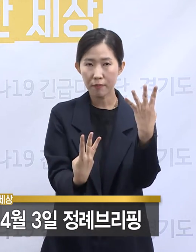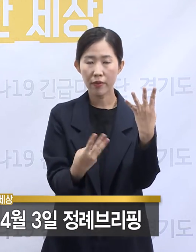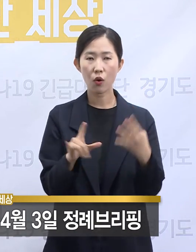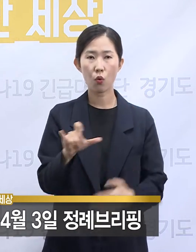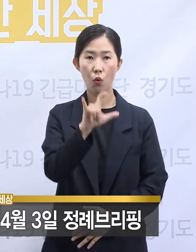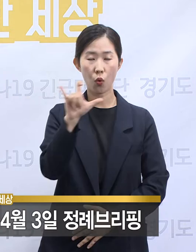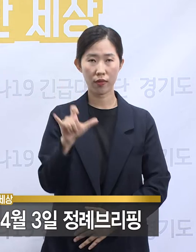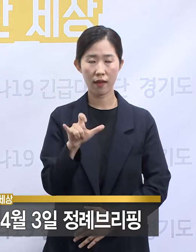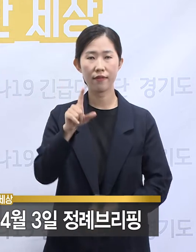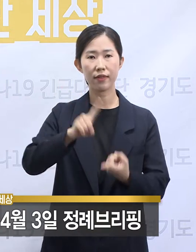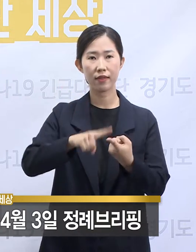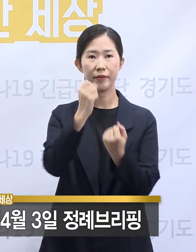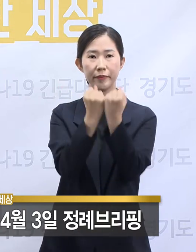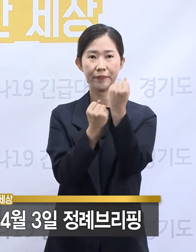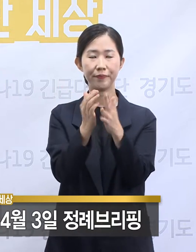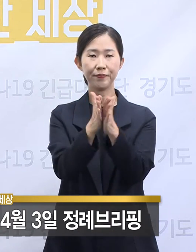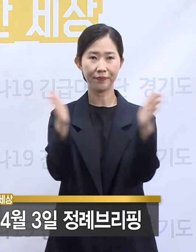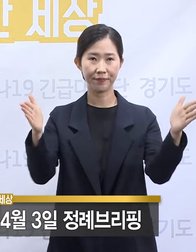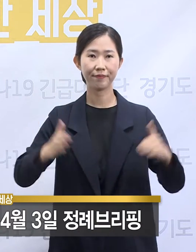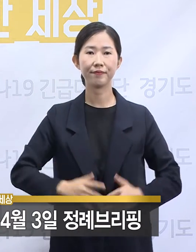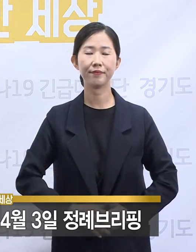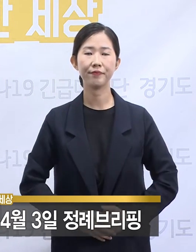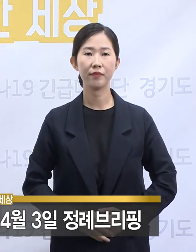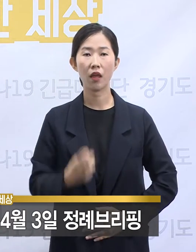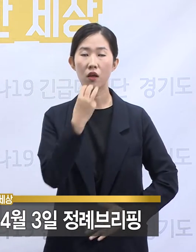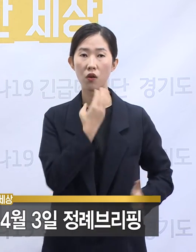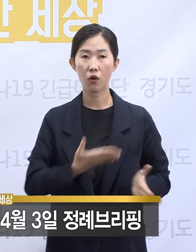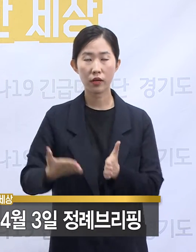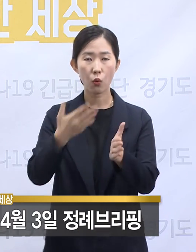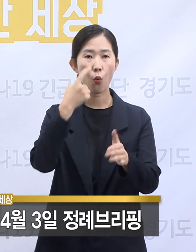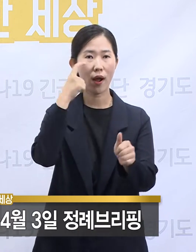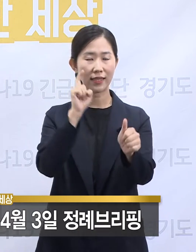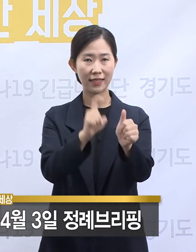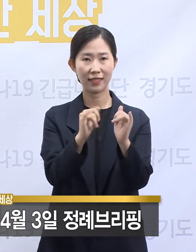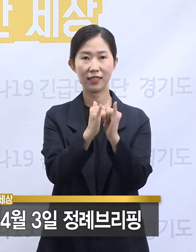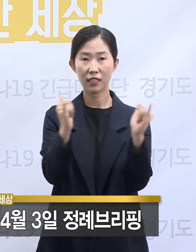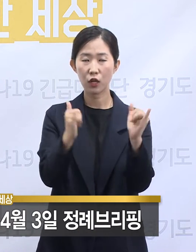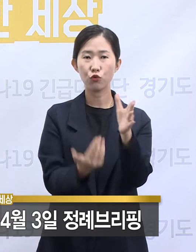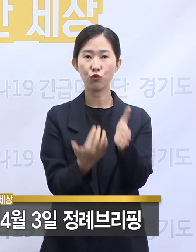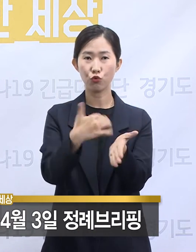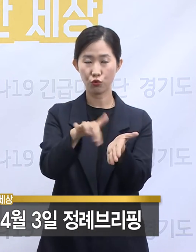정례 브리핑을 시작하겠습니다. 경기도 확진자 발생 현황입니다.